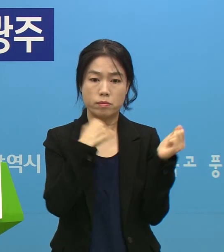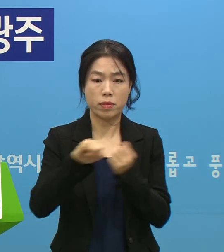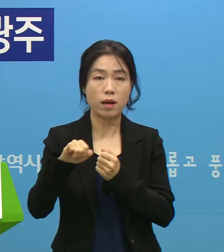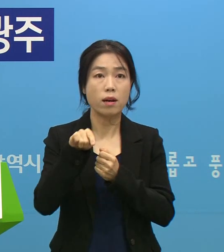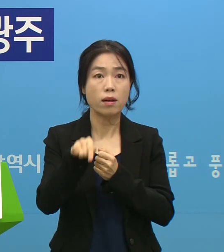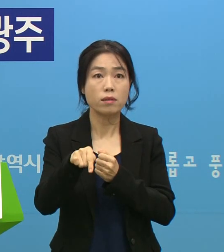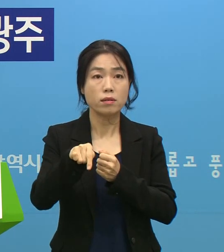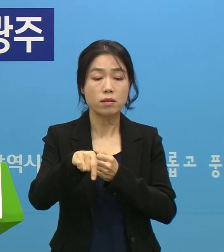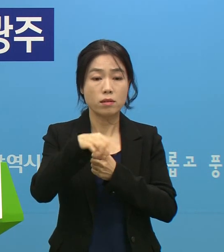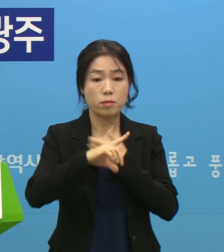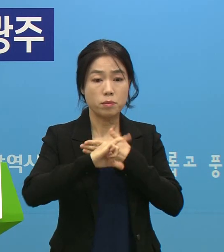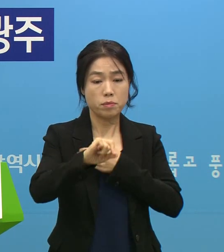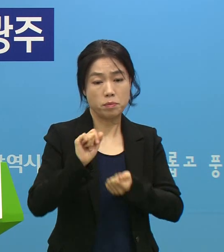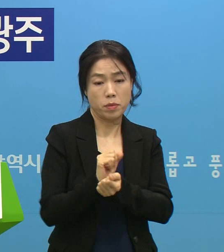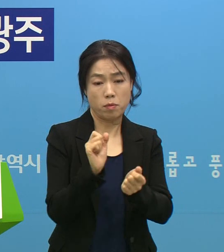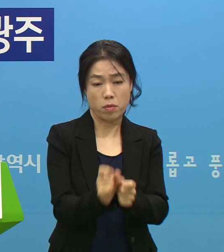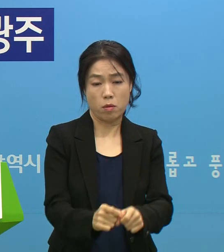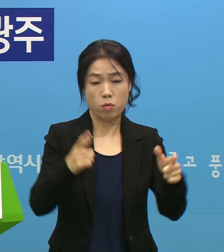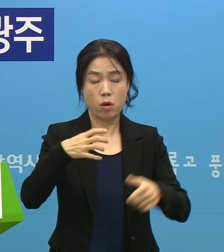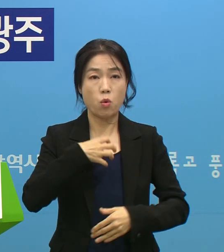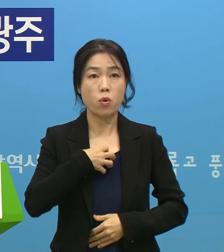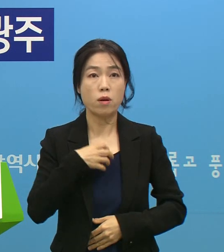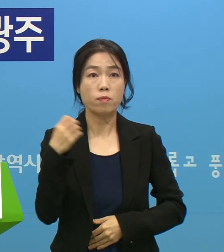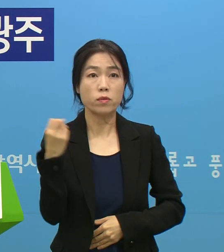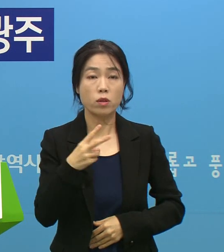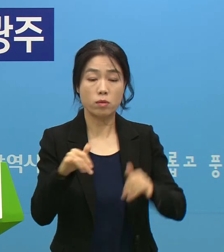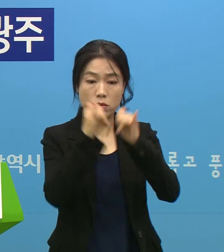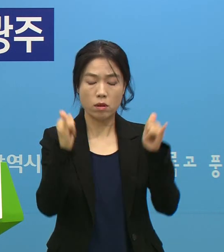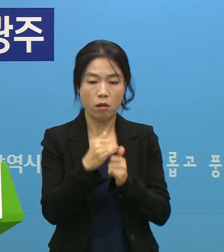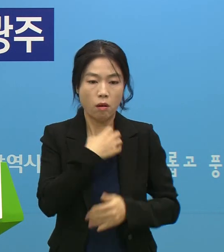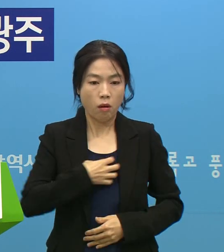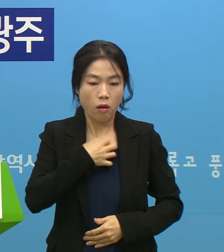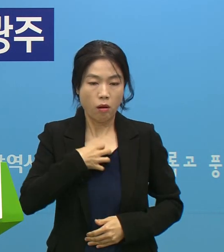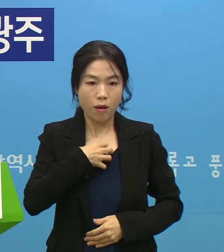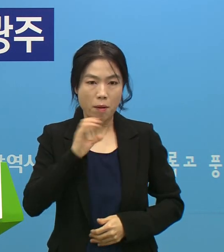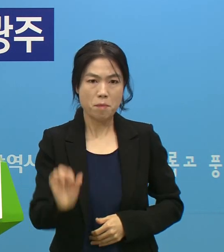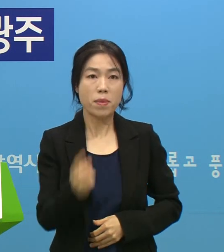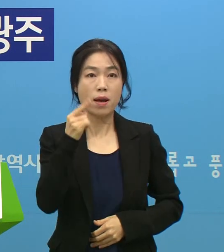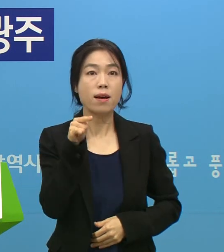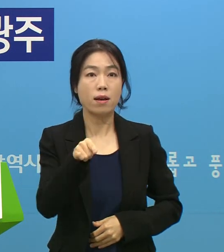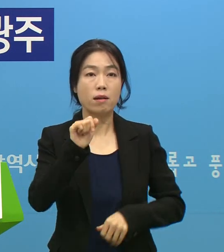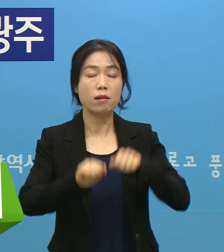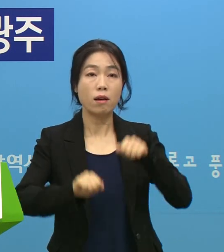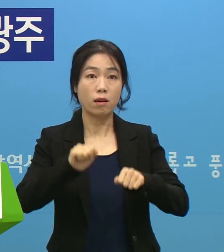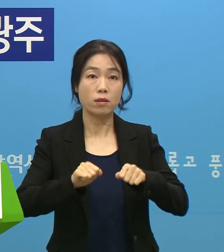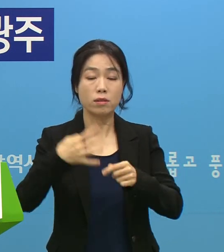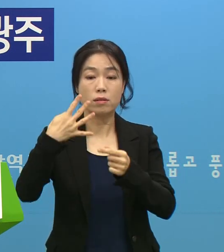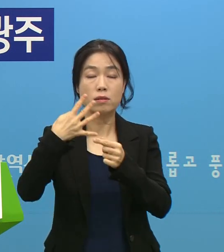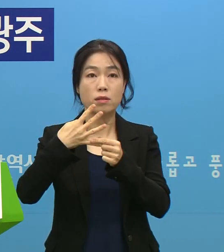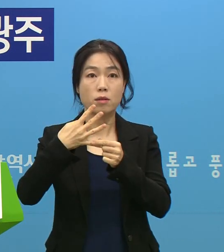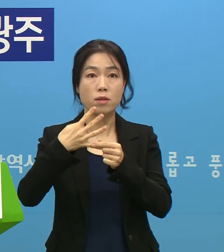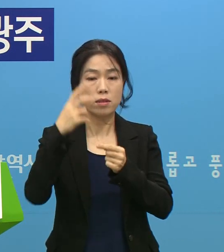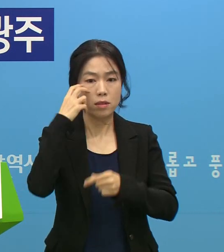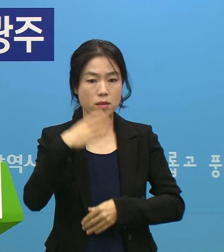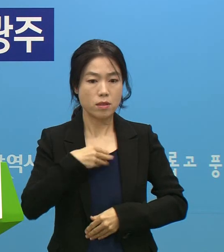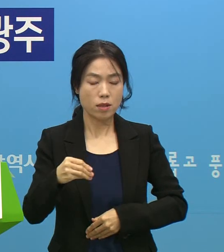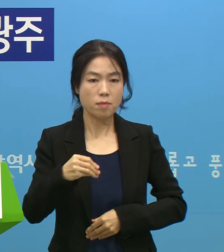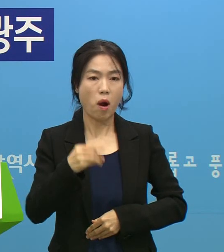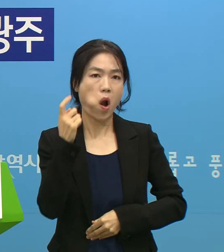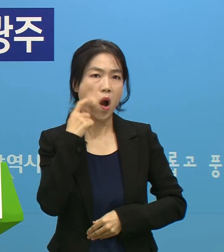지역감염 확산의 위험과 사회적 불안을 이야기하는 행위. 넷째는 고의로